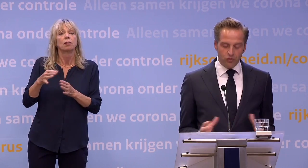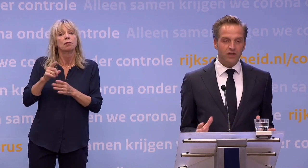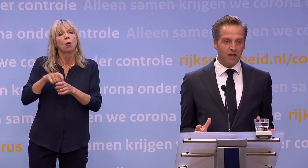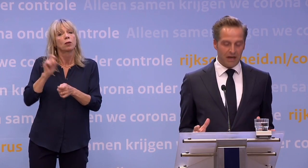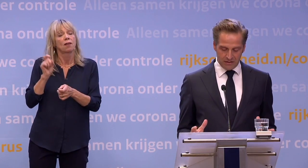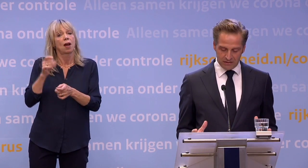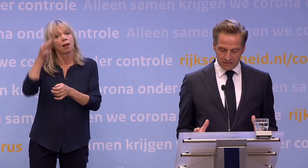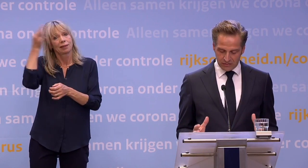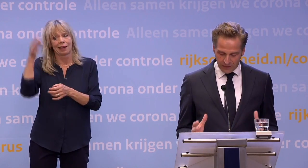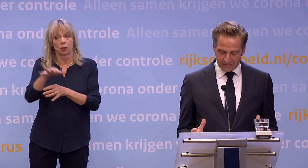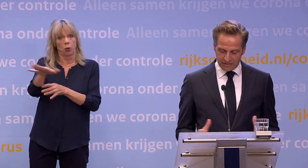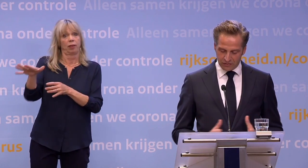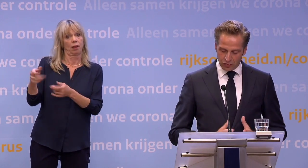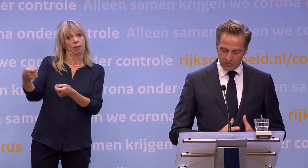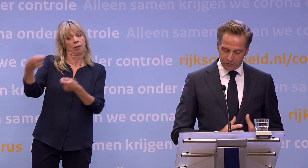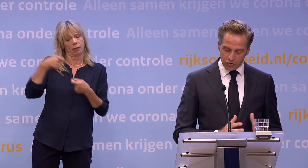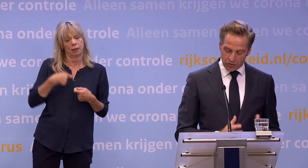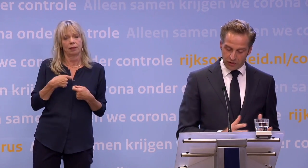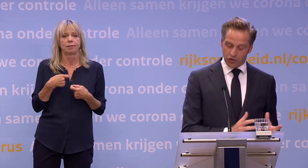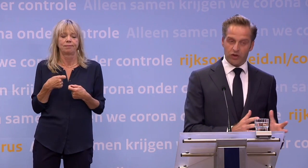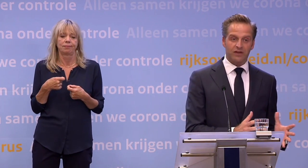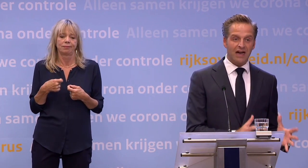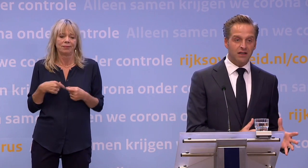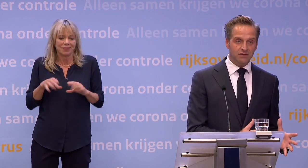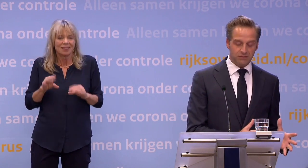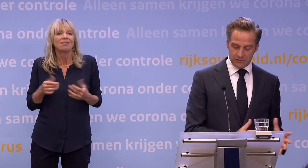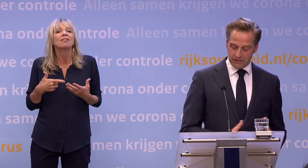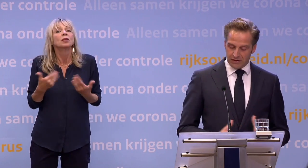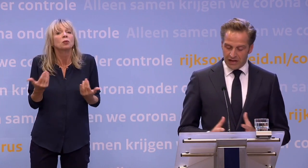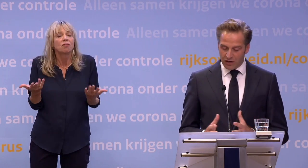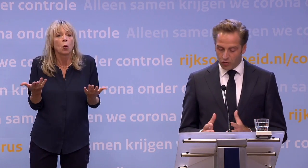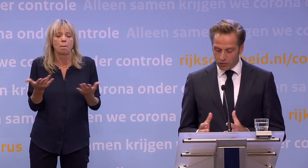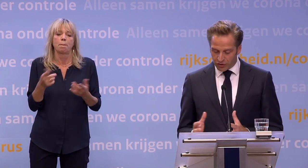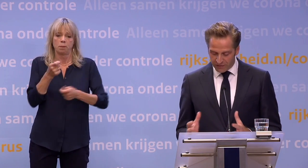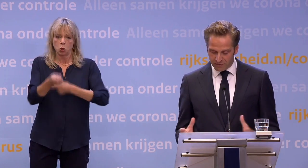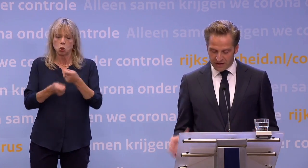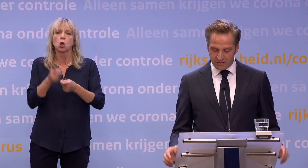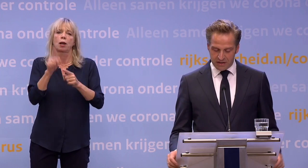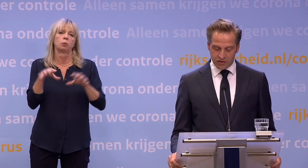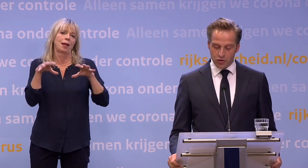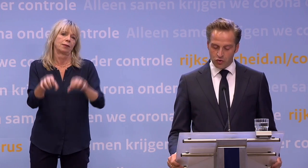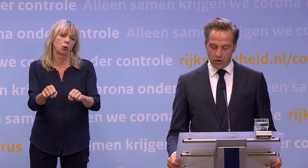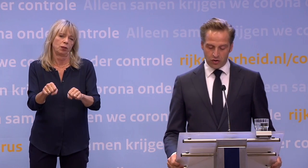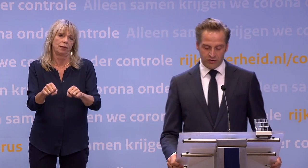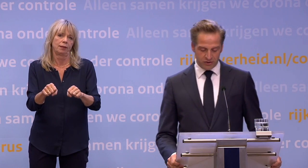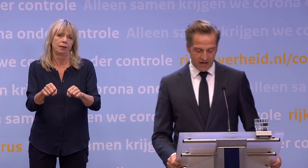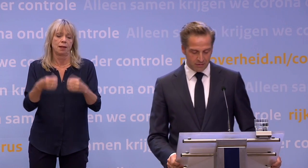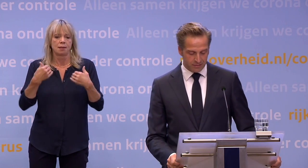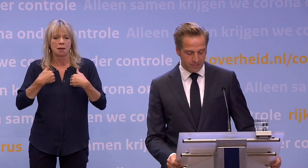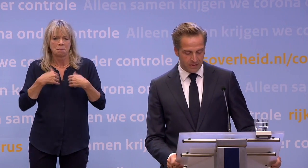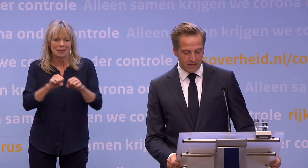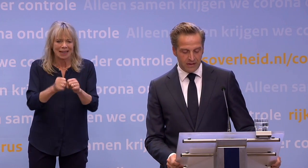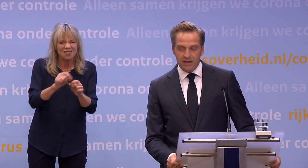We doen dit allemaal, u weet het, om ervoor te zorgen dat de zorg het aankan... ...en om onze kwetsbaarste mensen zo goed mogelijk te